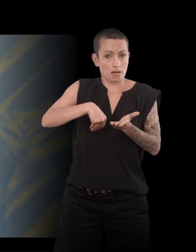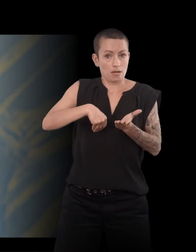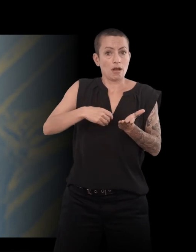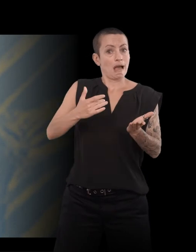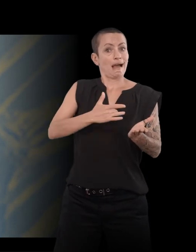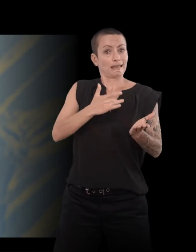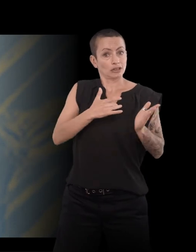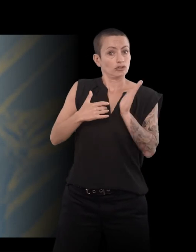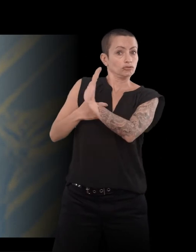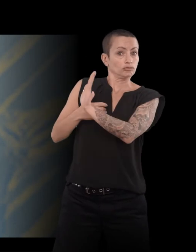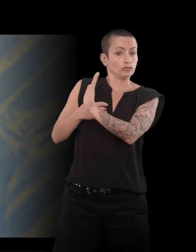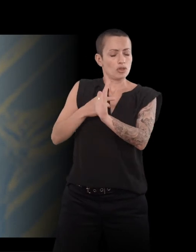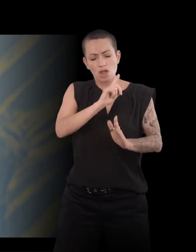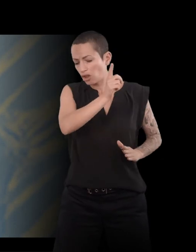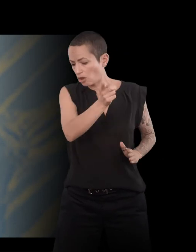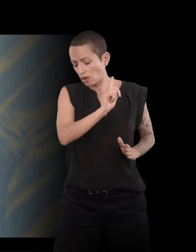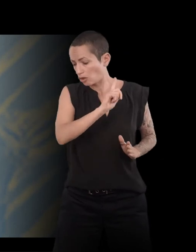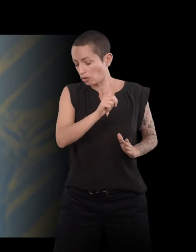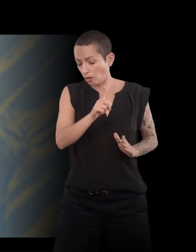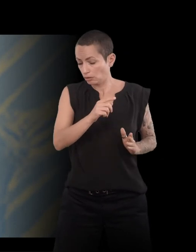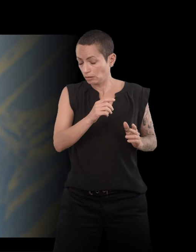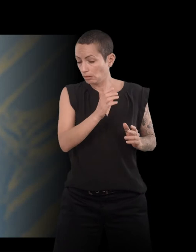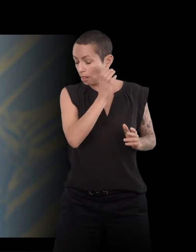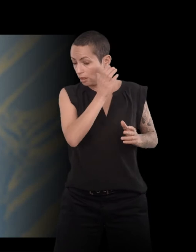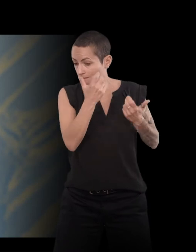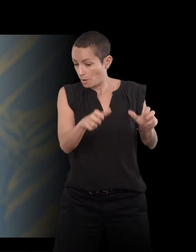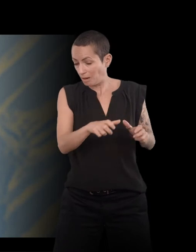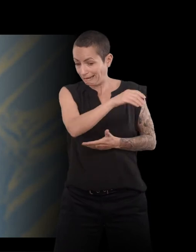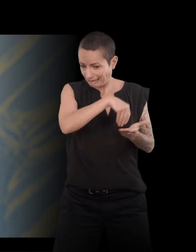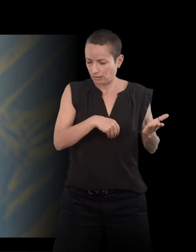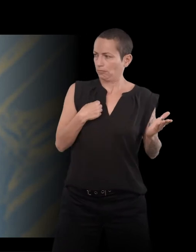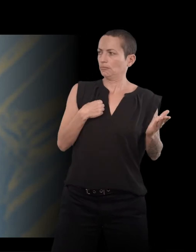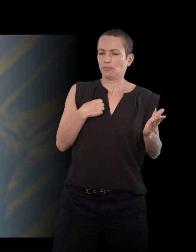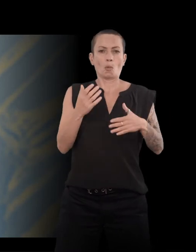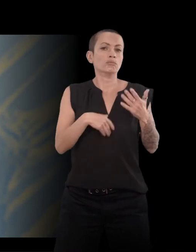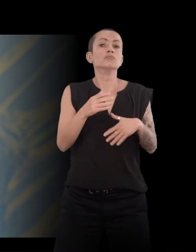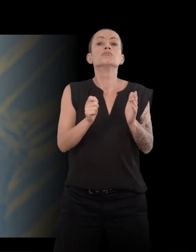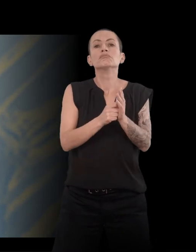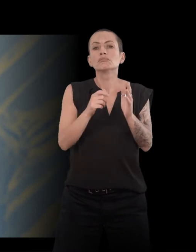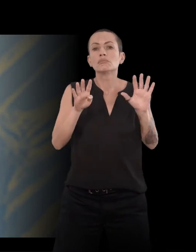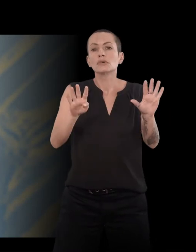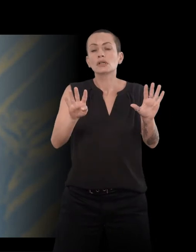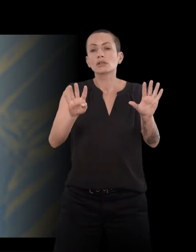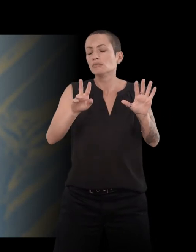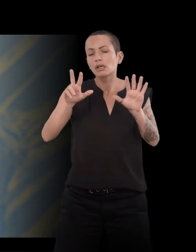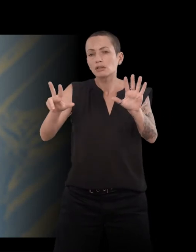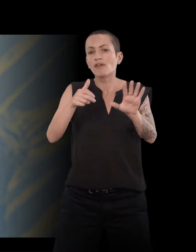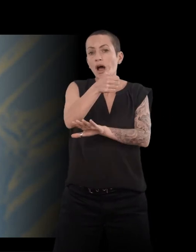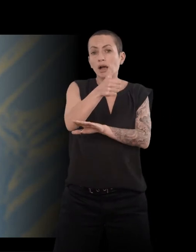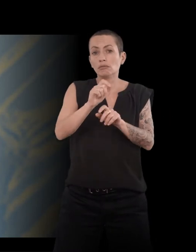Tu dois l'écrire, voilà. Et puis, ça, c'était donc en 81. Il a été arrêté en 82. Et comme je repense à cette histoire,